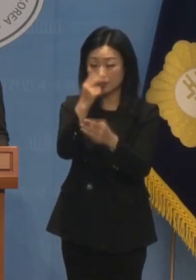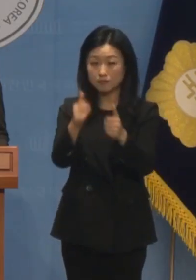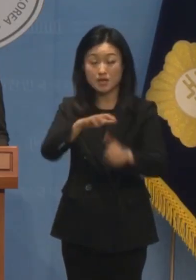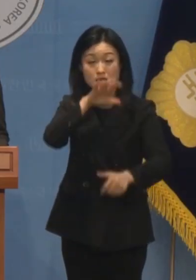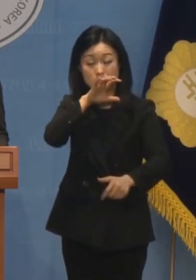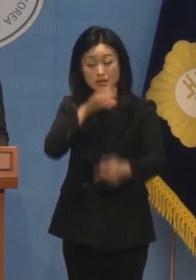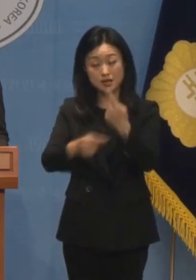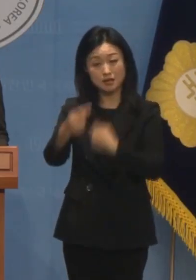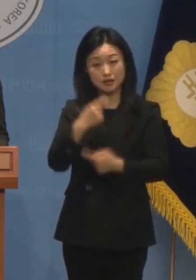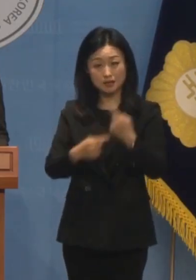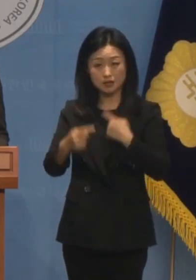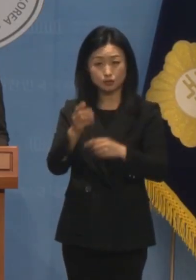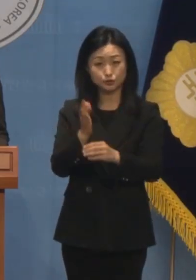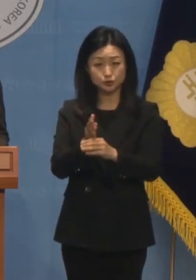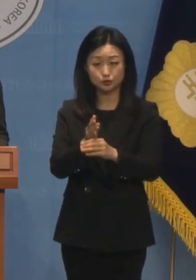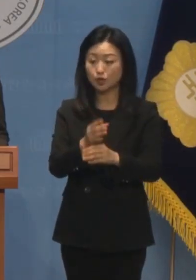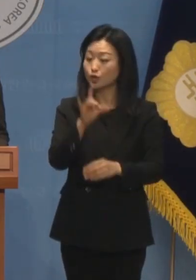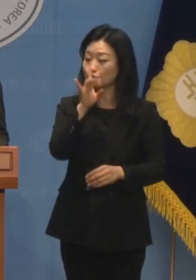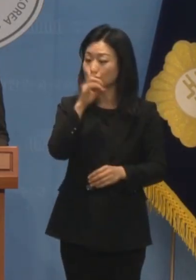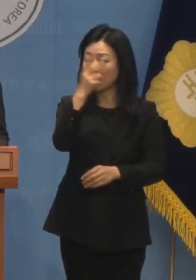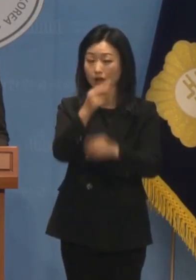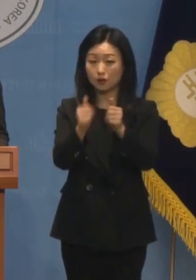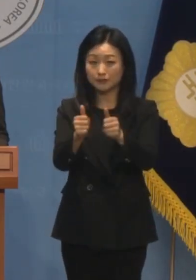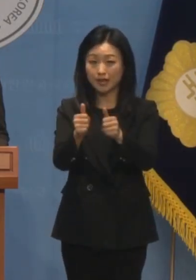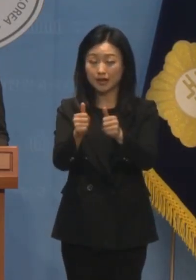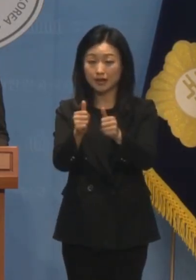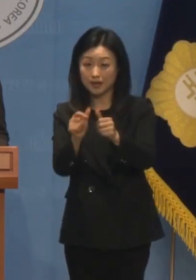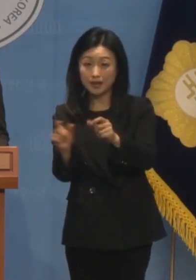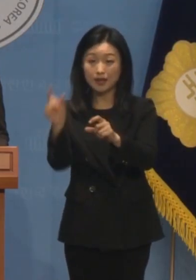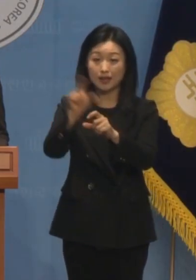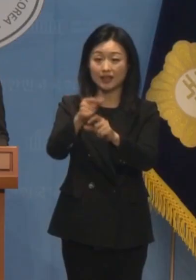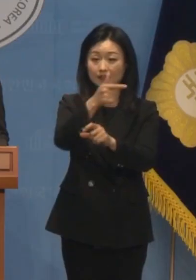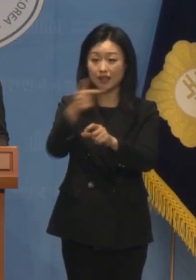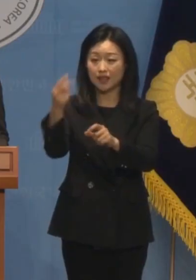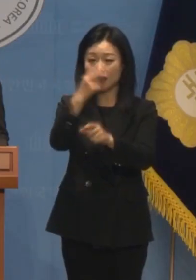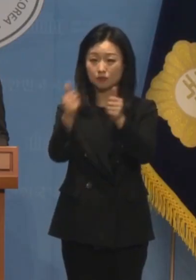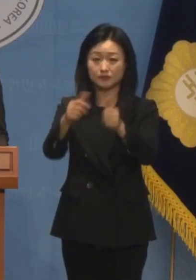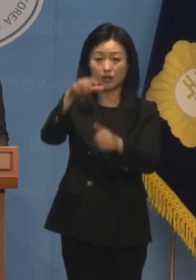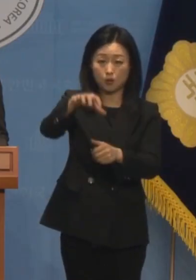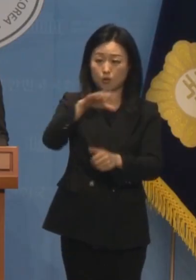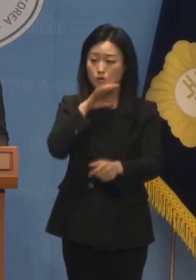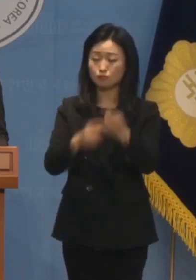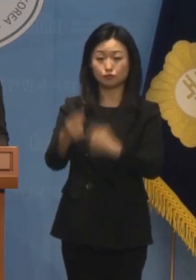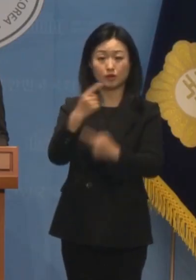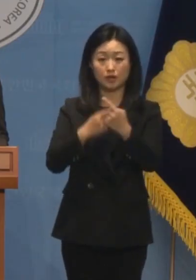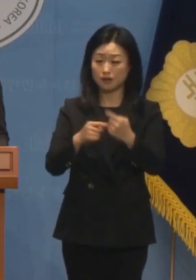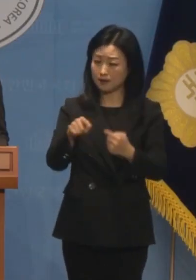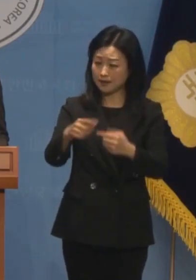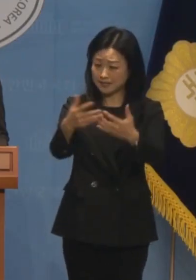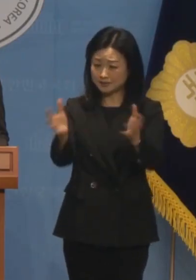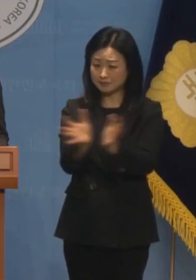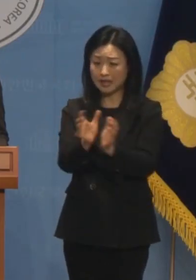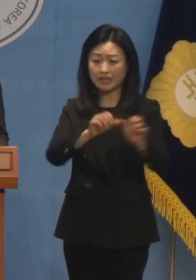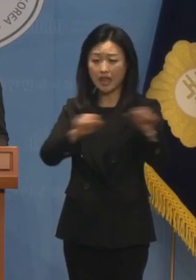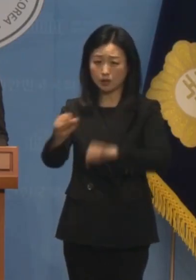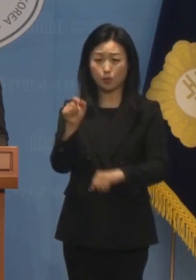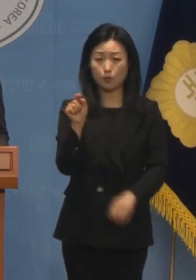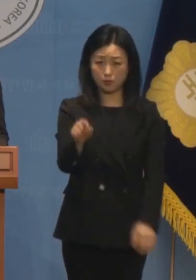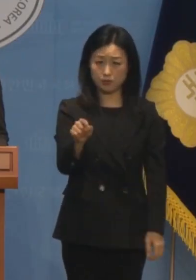반발하고 있습니다 중앙지검에 더해 대검까지 나섰습니다 명백한 집단 행동입니다